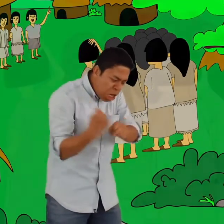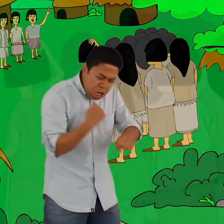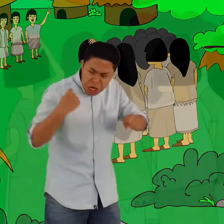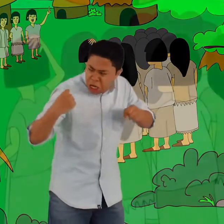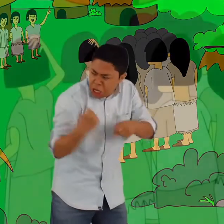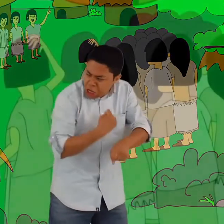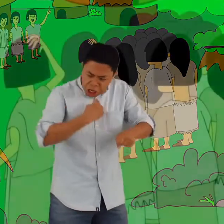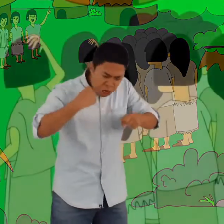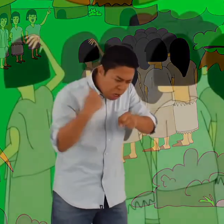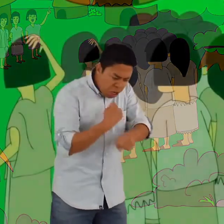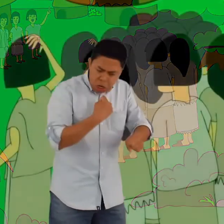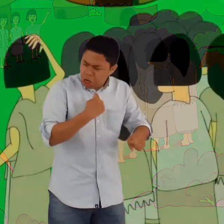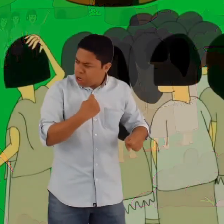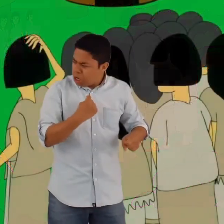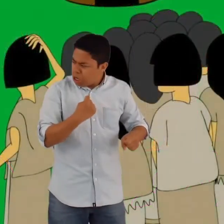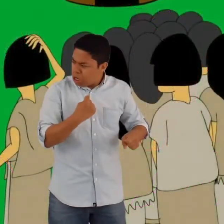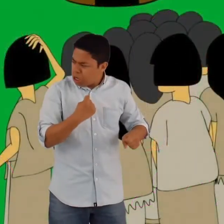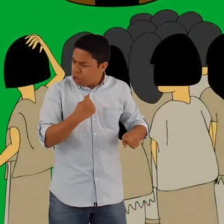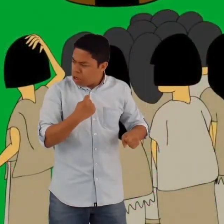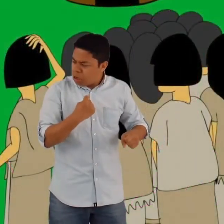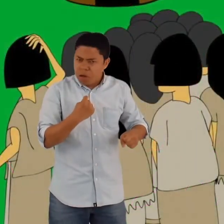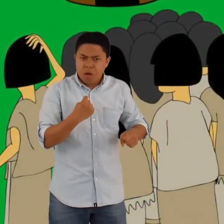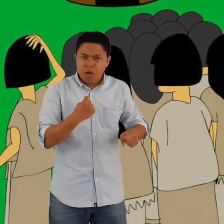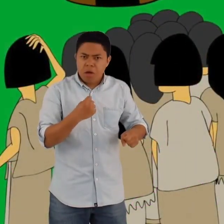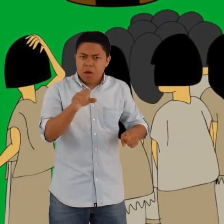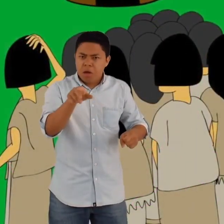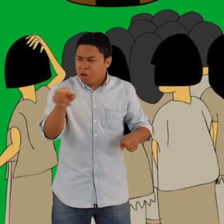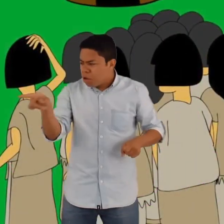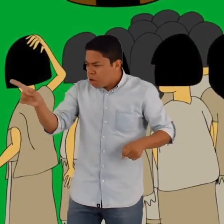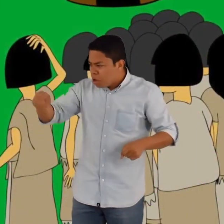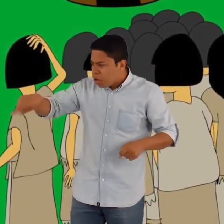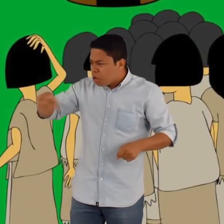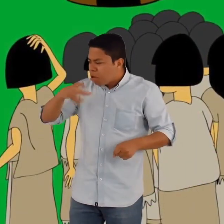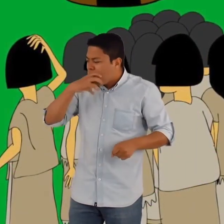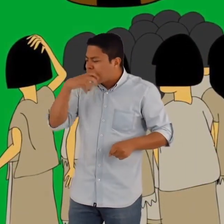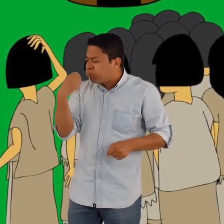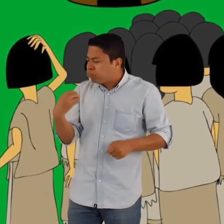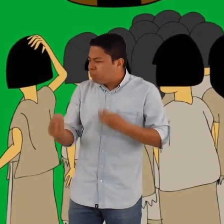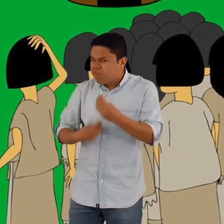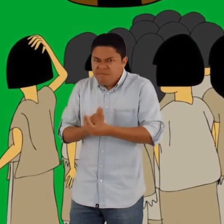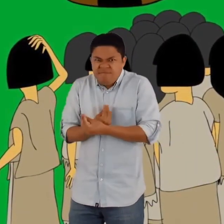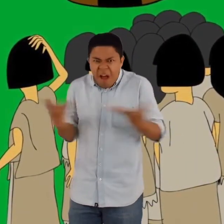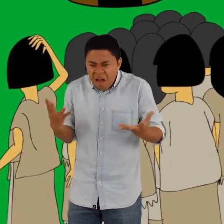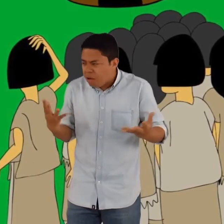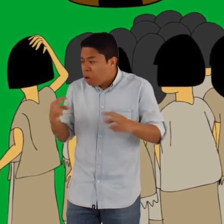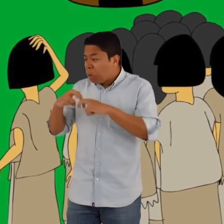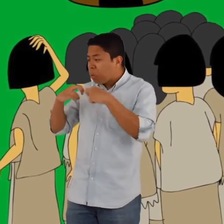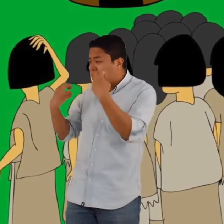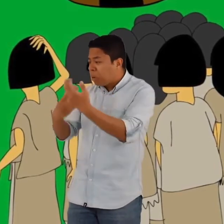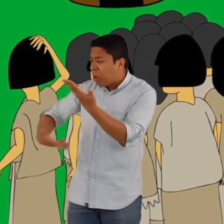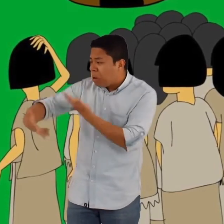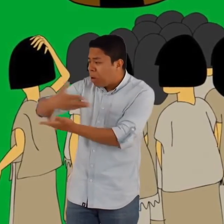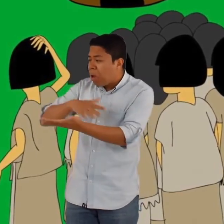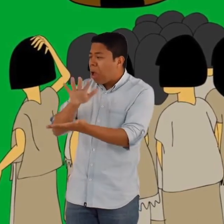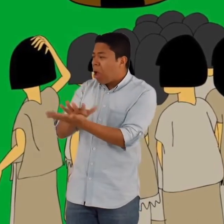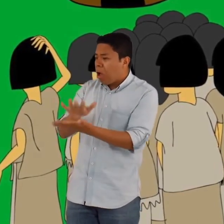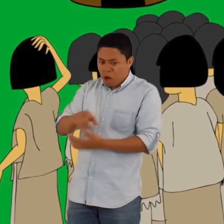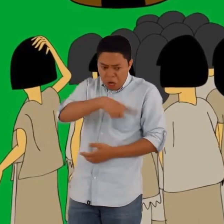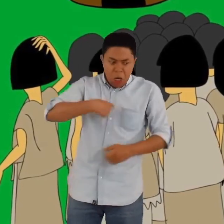uno de ellos observando a los ancianos pensó «Esos ancianos no hacen nada, permanecen tranquilos conversando y nosotros seguimos trabajando muy